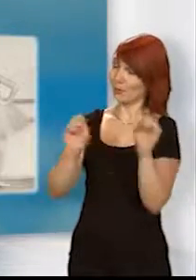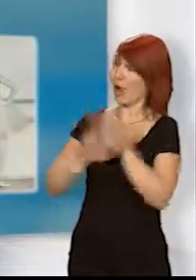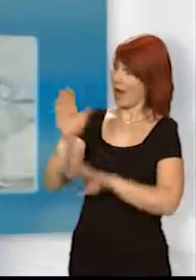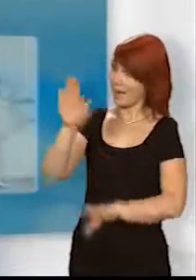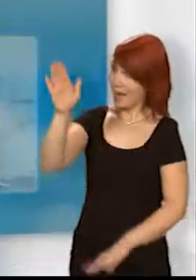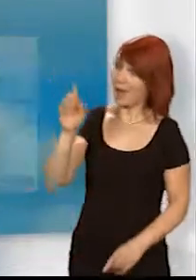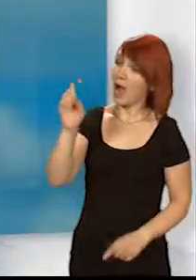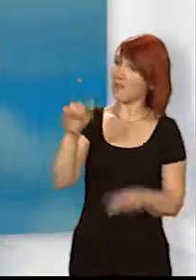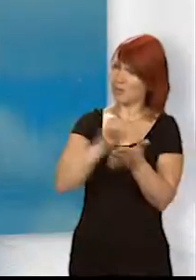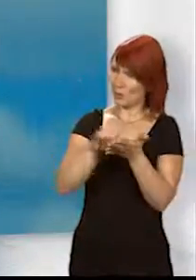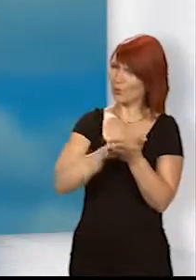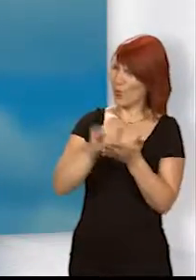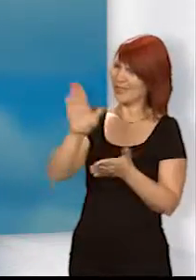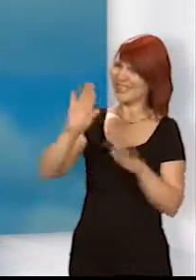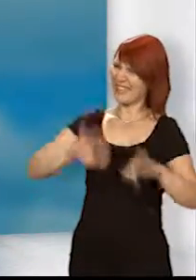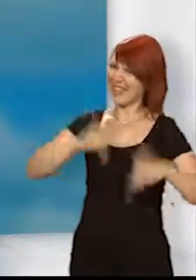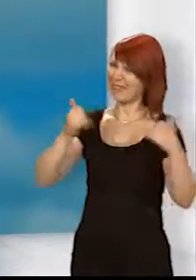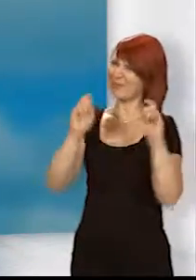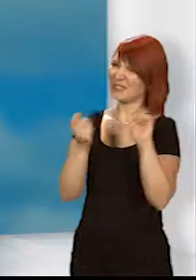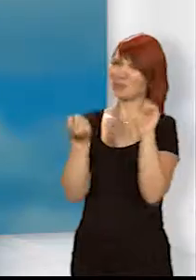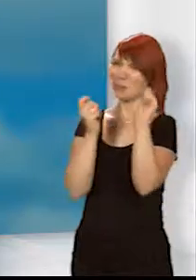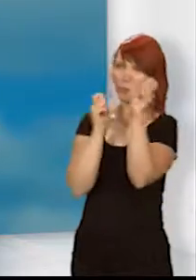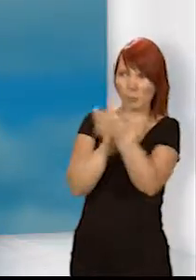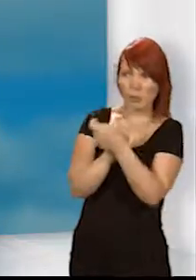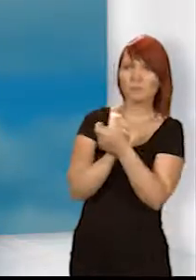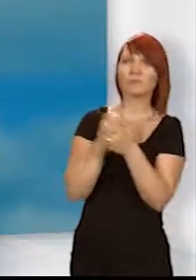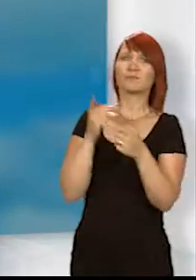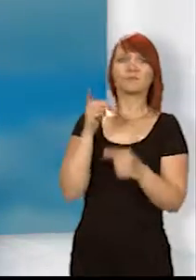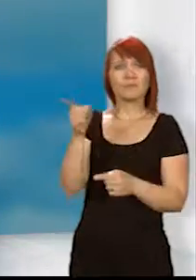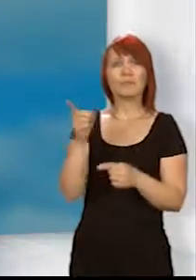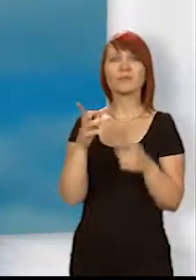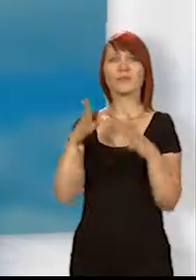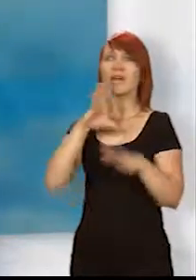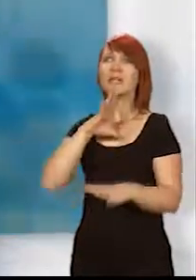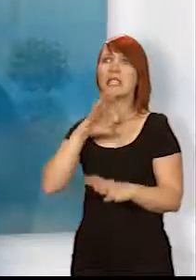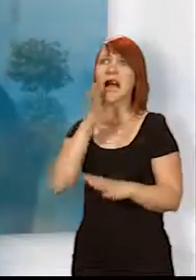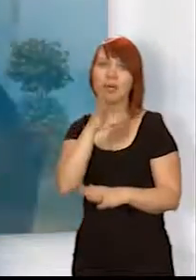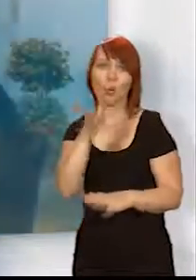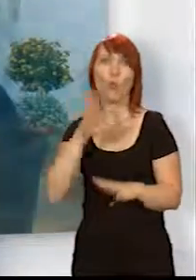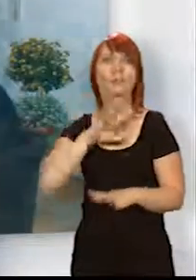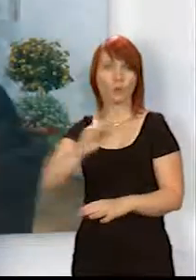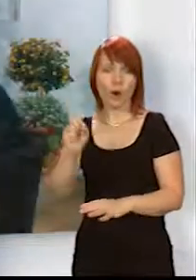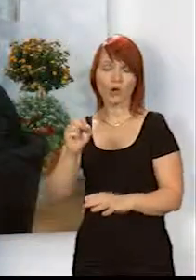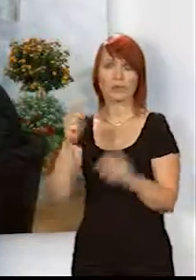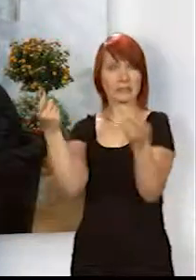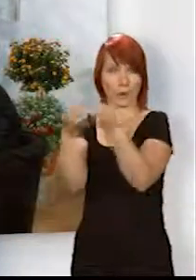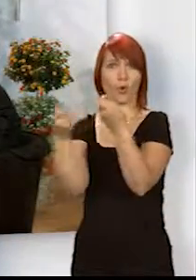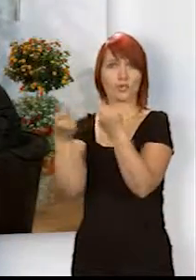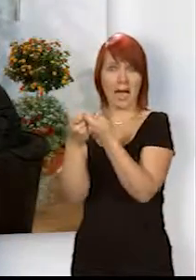New York hat sich dann das Leben auch so ein bisschen geändert. Da sind Sie nämlich mit der Alkoholsucht in